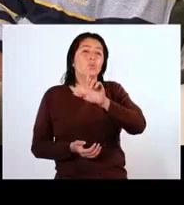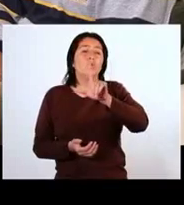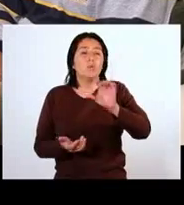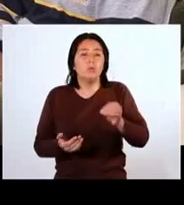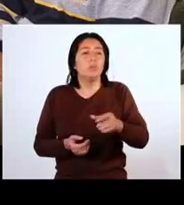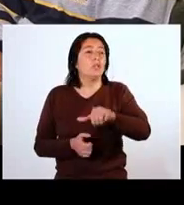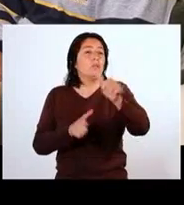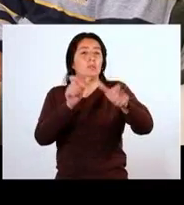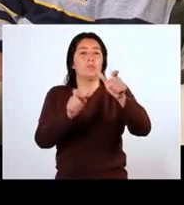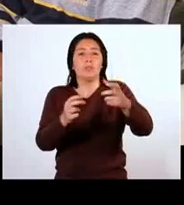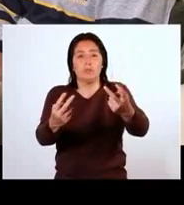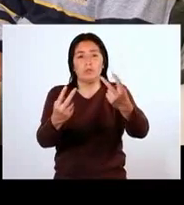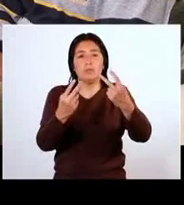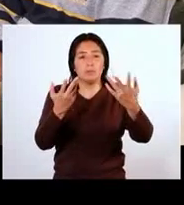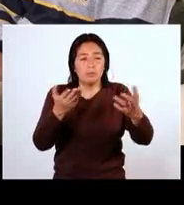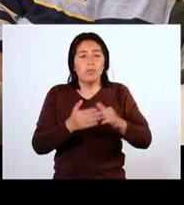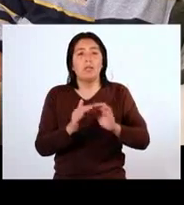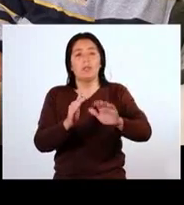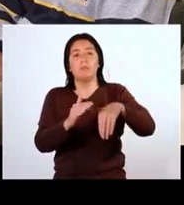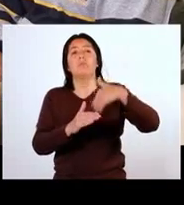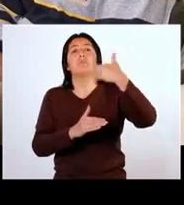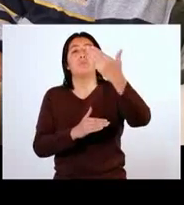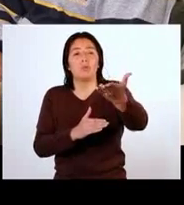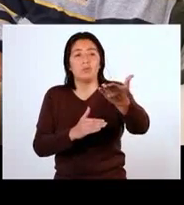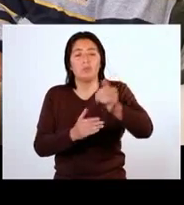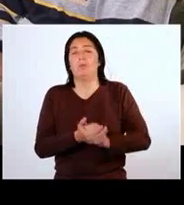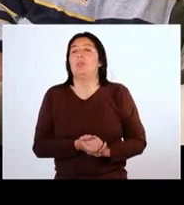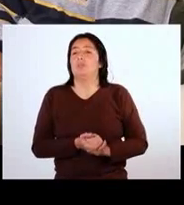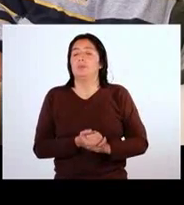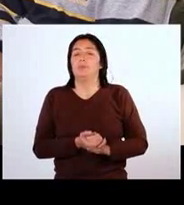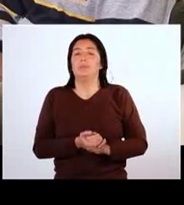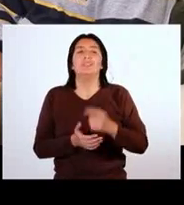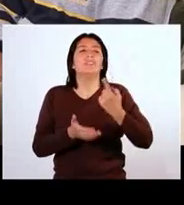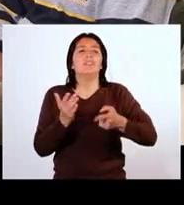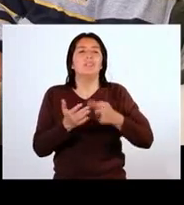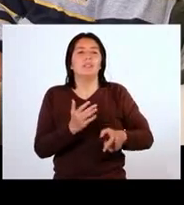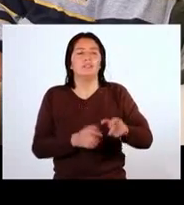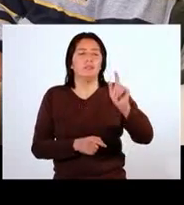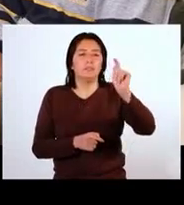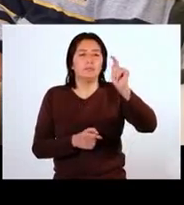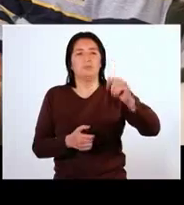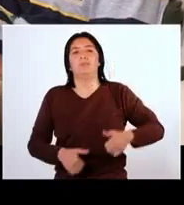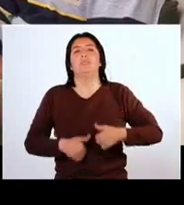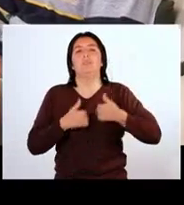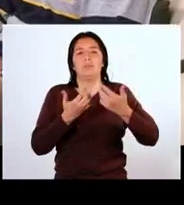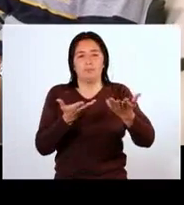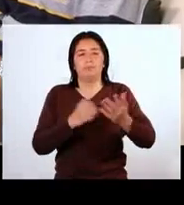invito a nuestro público a nuestra siguiente sección que es Testimonios de Vida.